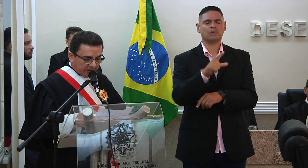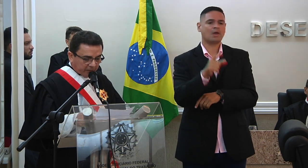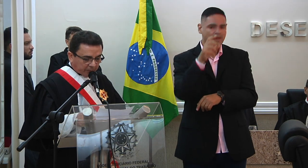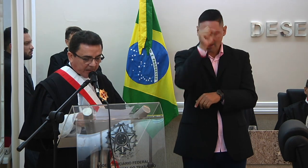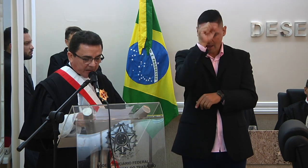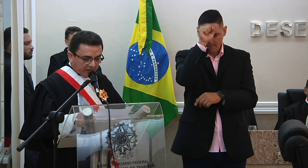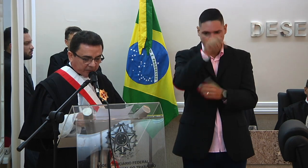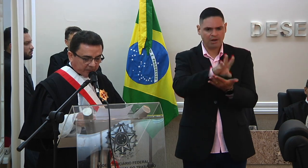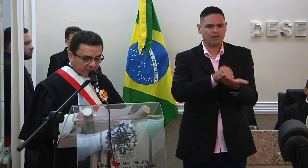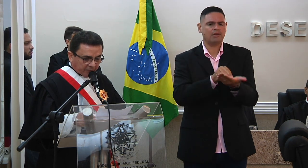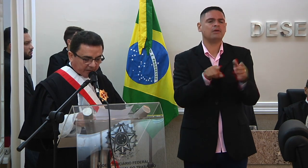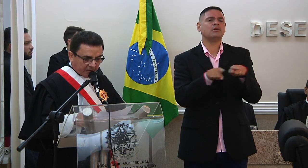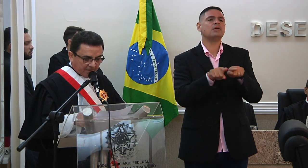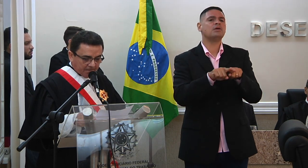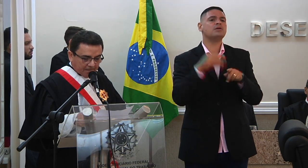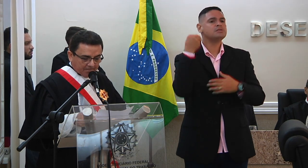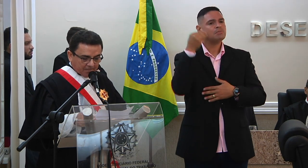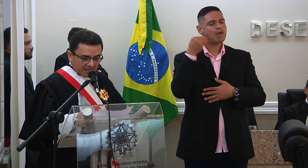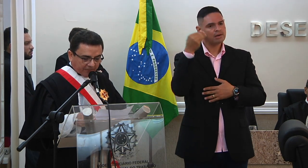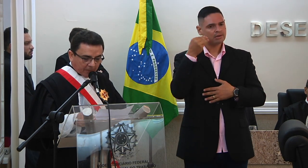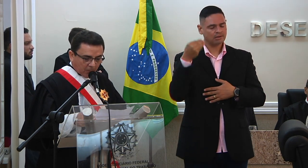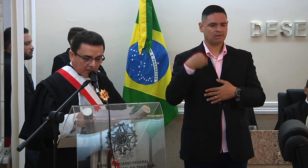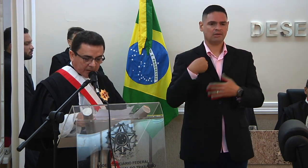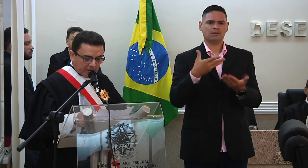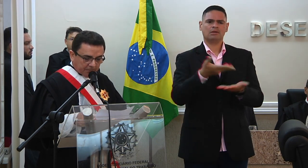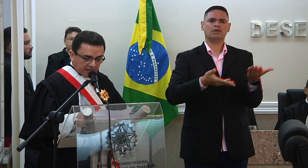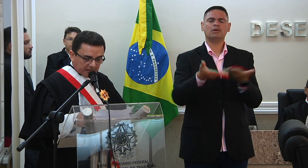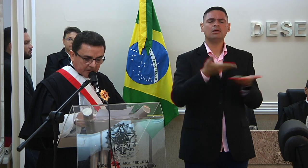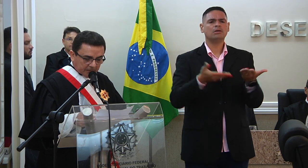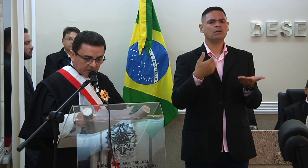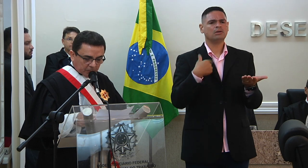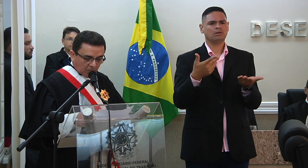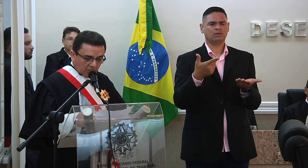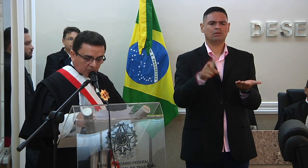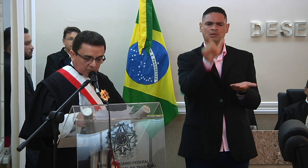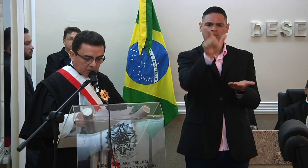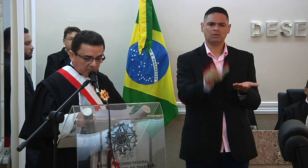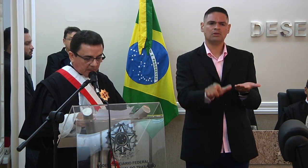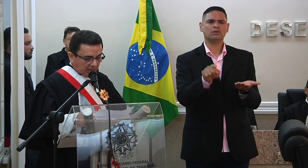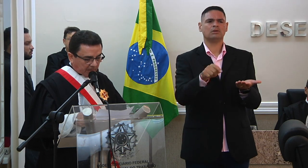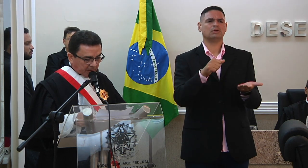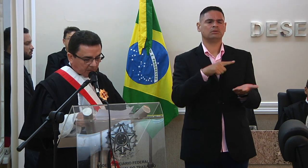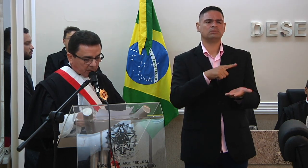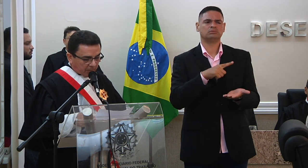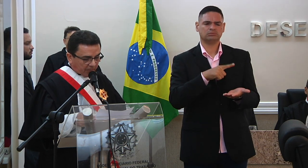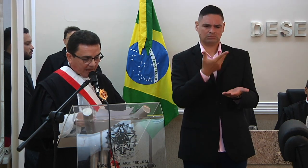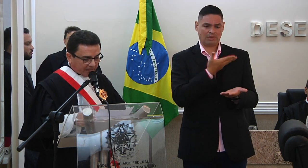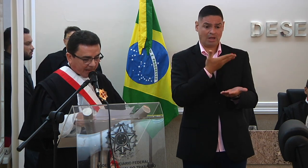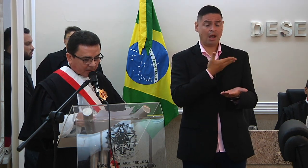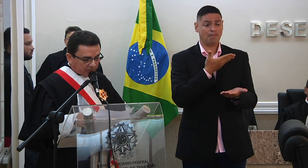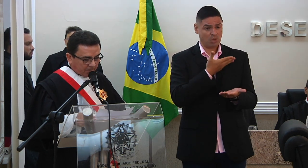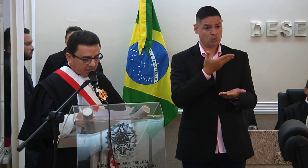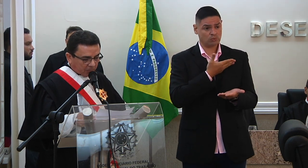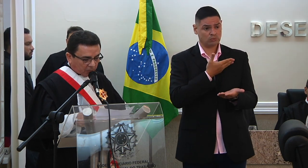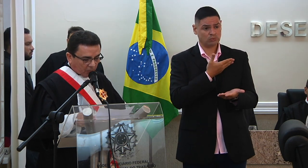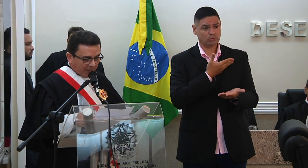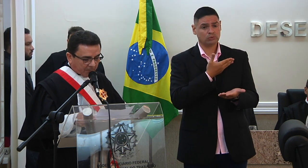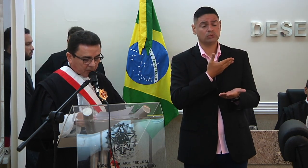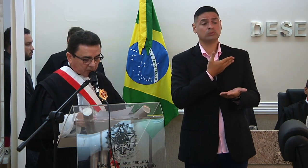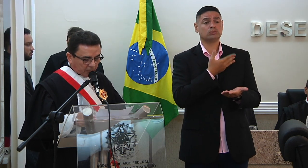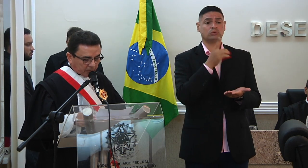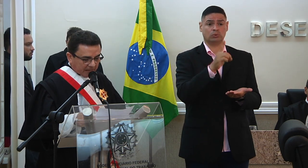jurídico e experiência de vida na figura ímpar do culto amigo e fraterno